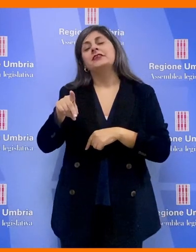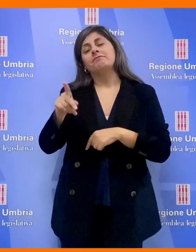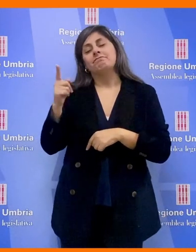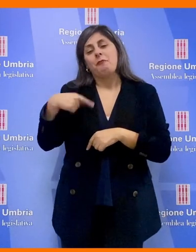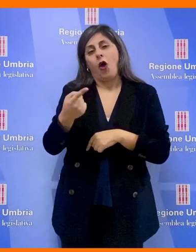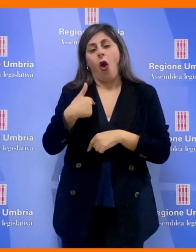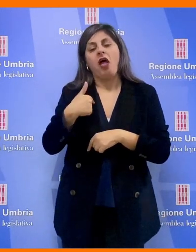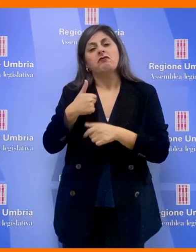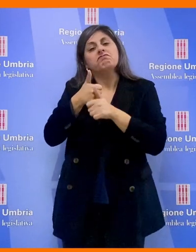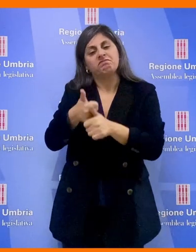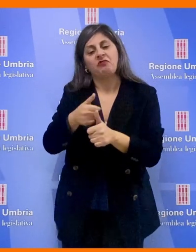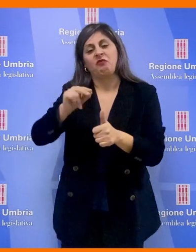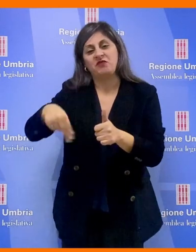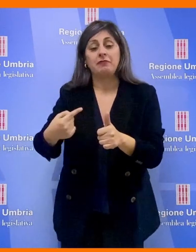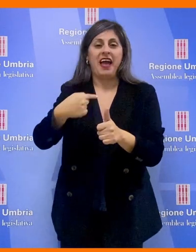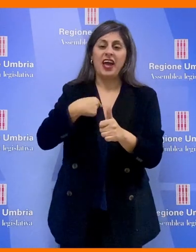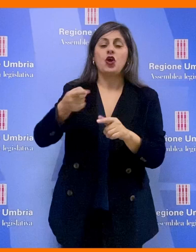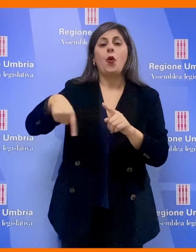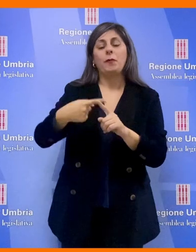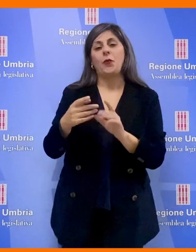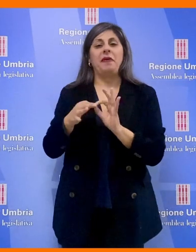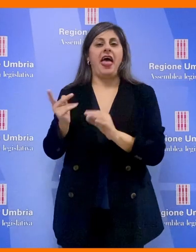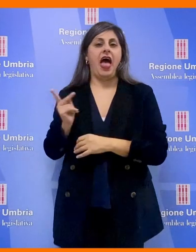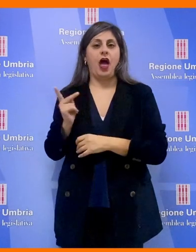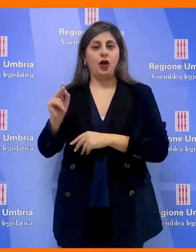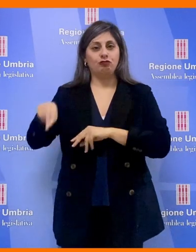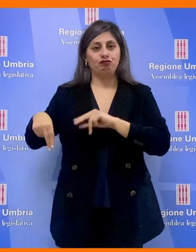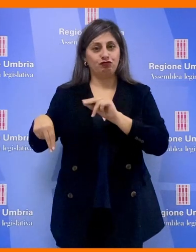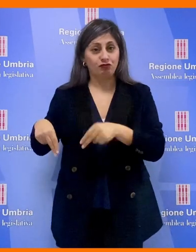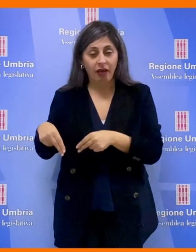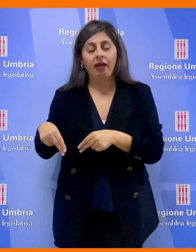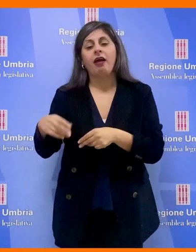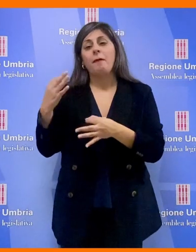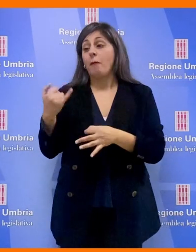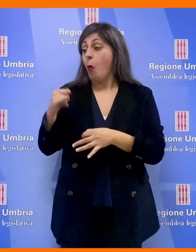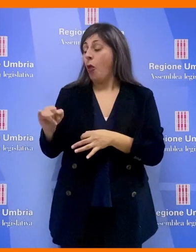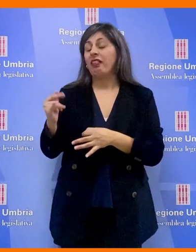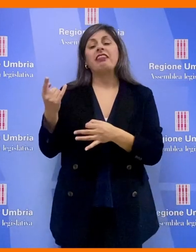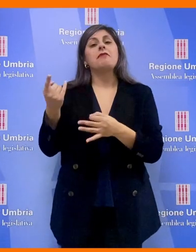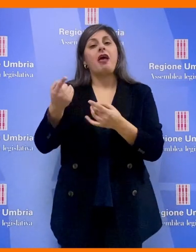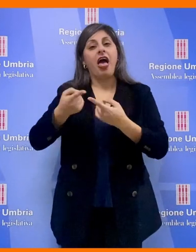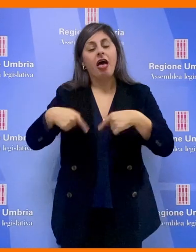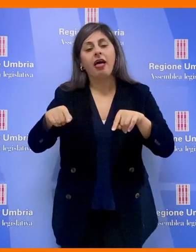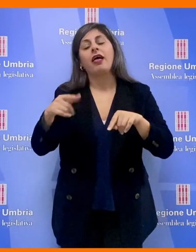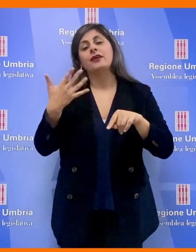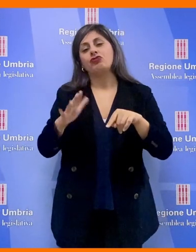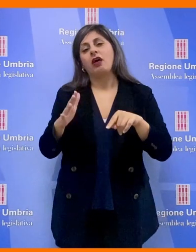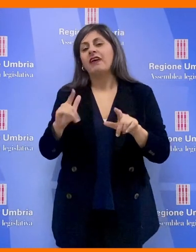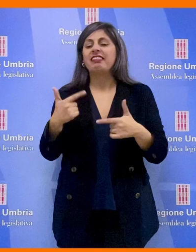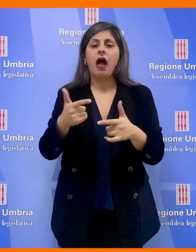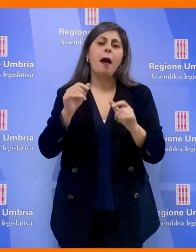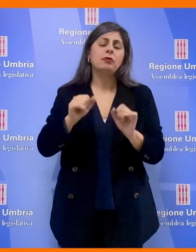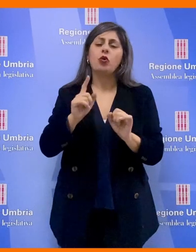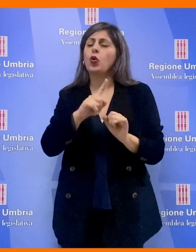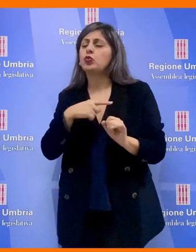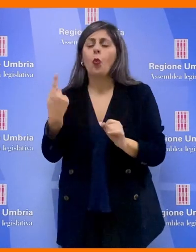eravamo aggiunti come firmatari io e Deleonora Pace e nel corso dell'ultima seduta abbiamo permesso che tutti i